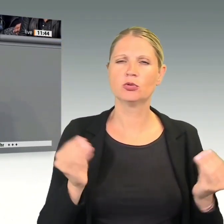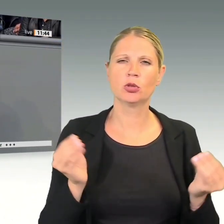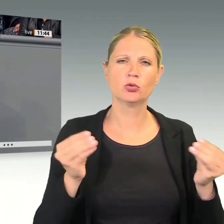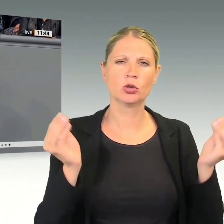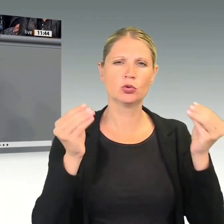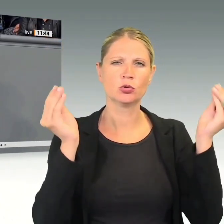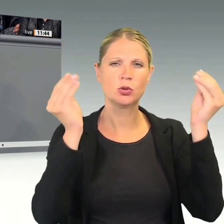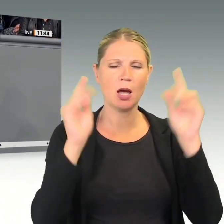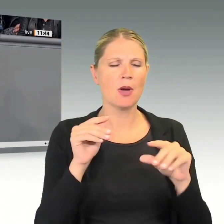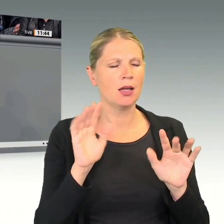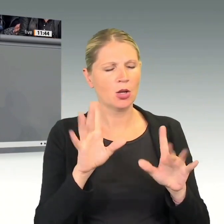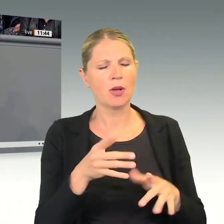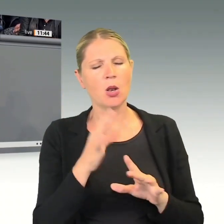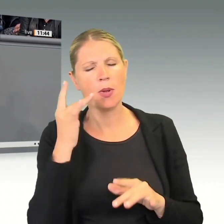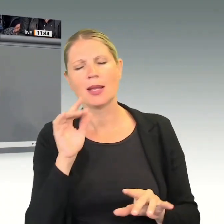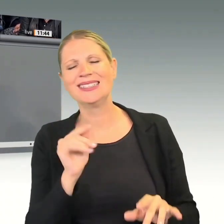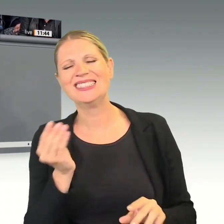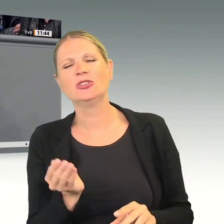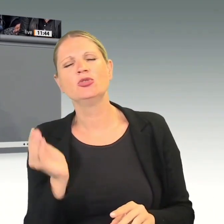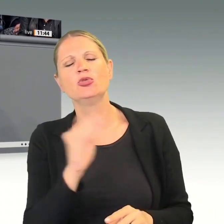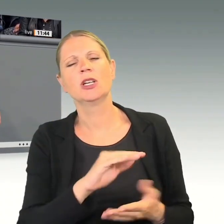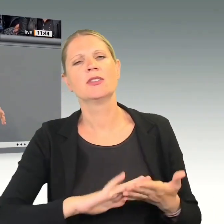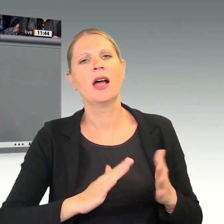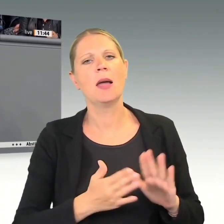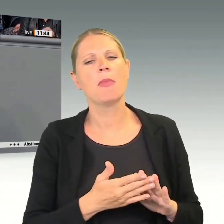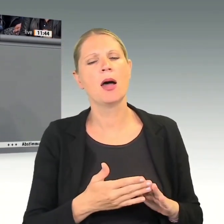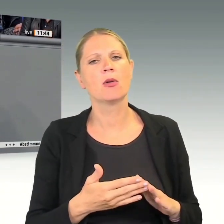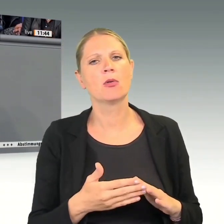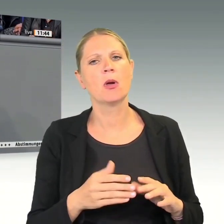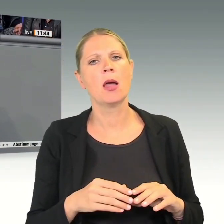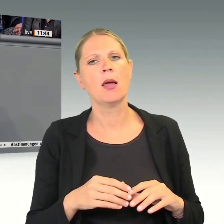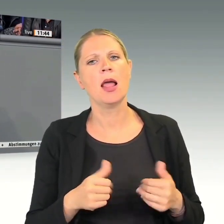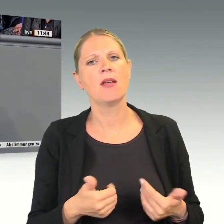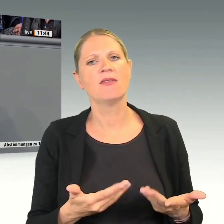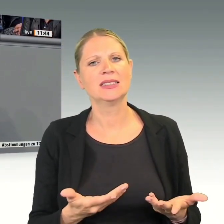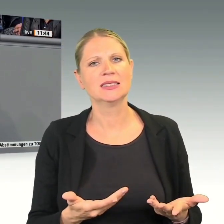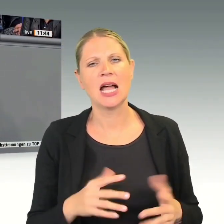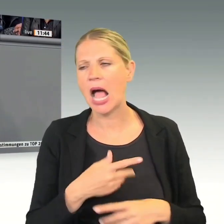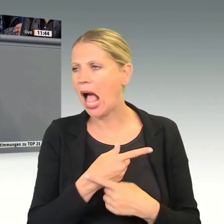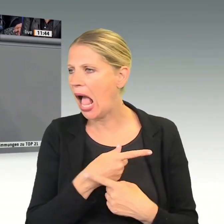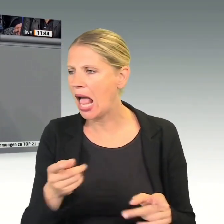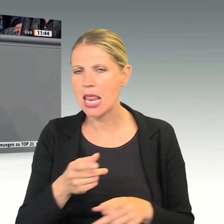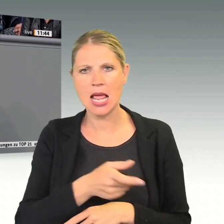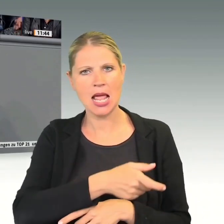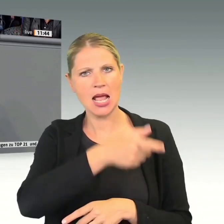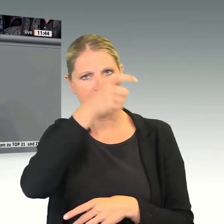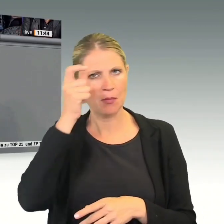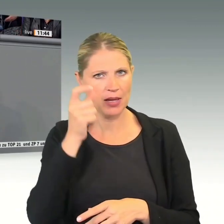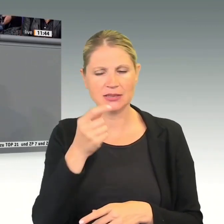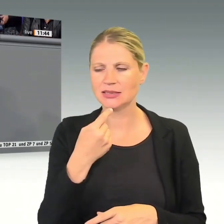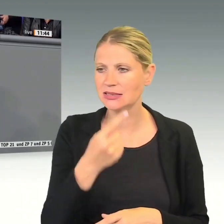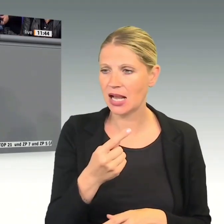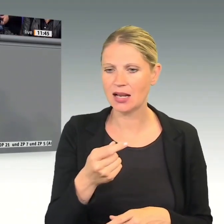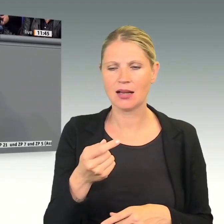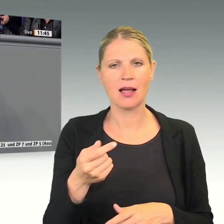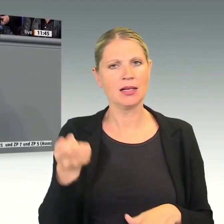Zusatzvereinbarung eigentlich bringen? Alle Experten stellen sich hin und sagen, es wird keinen sanktionsbewährten Mechanismus geben. Und